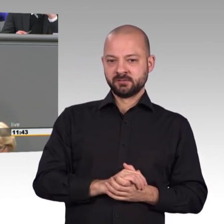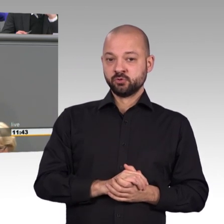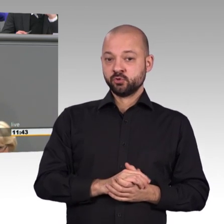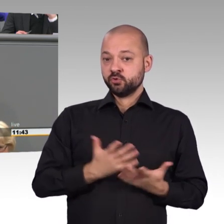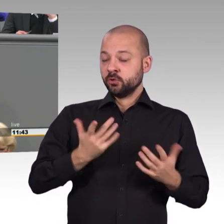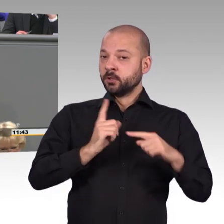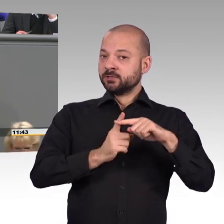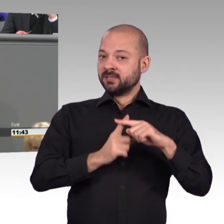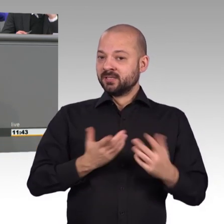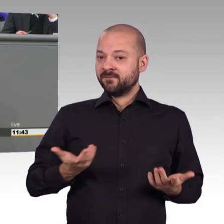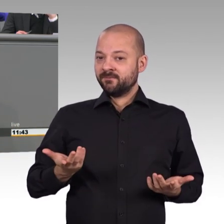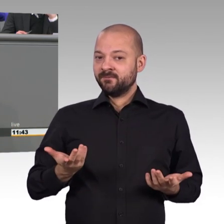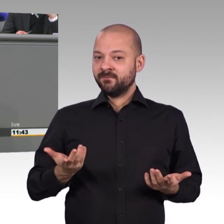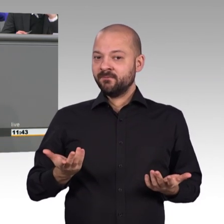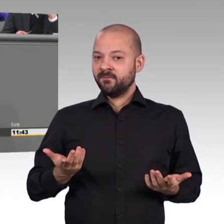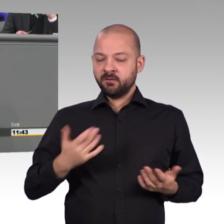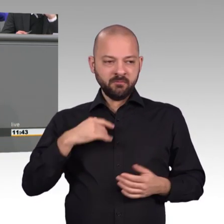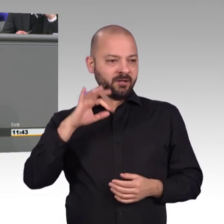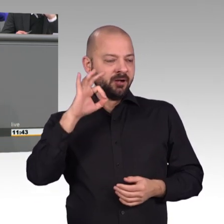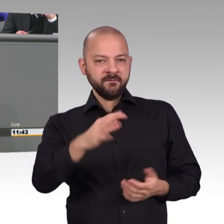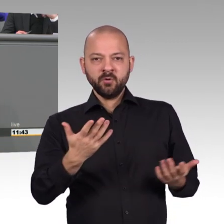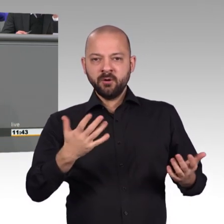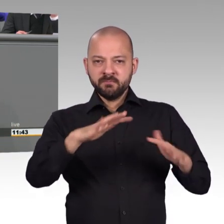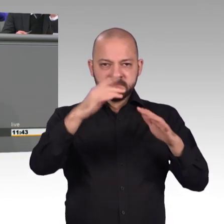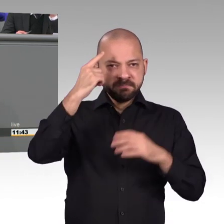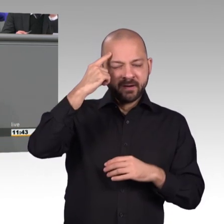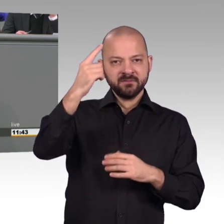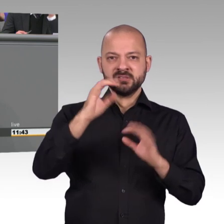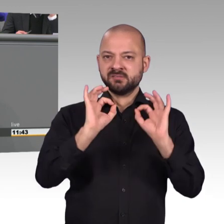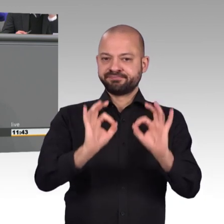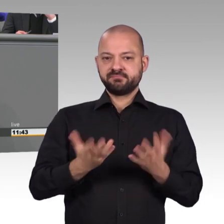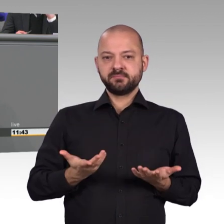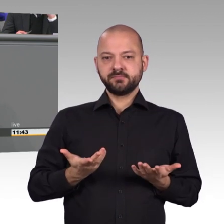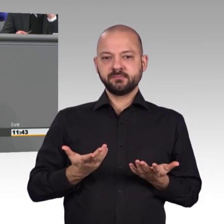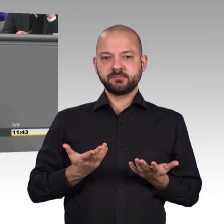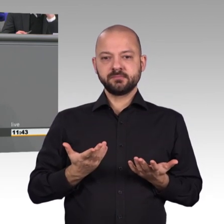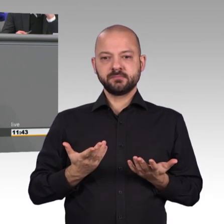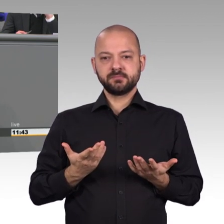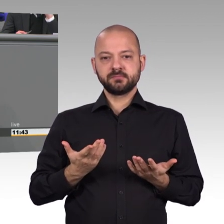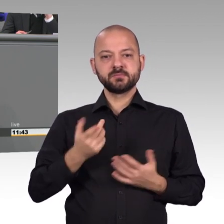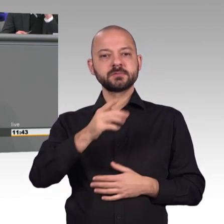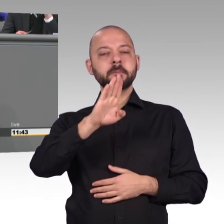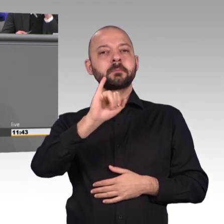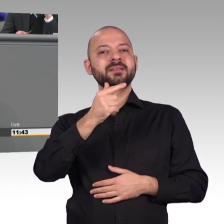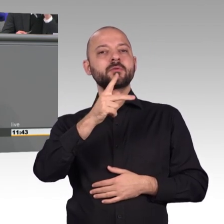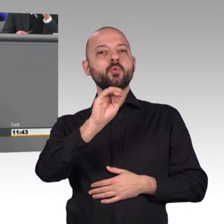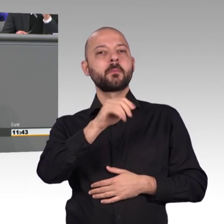Land schon einmal Opfer einer Cyberattacke geworden ist. Doch nicht nur Unternehmen sind zur Zielscheibe von Cyberkriminalität geworden,